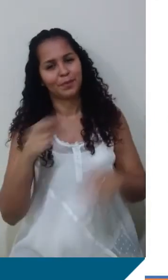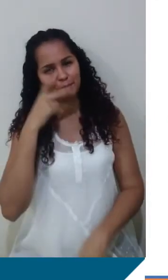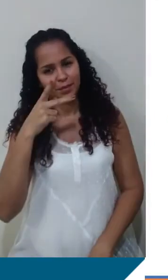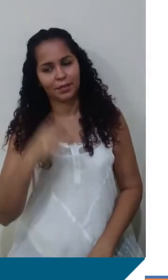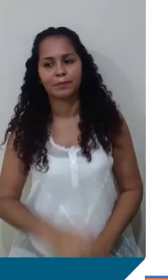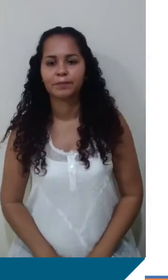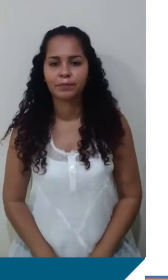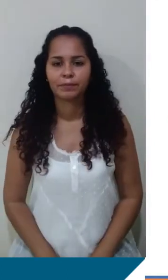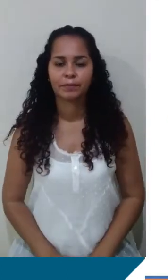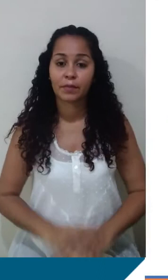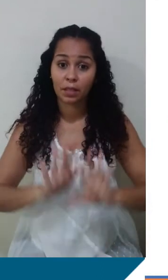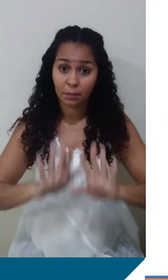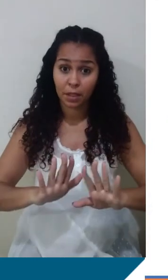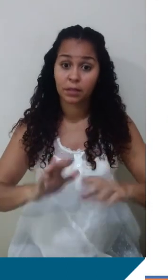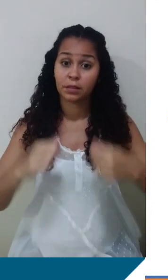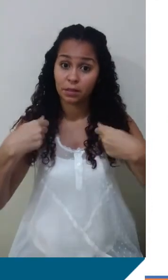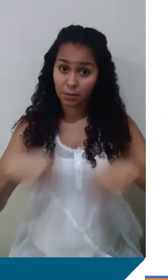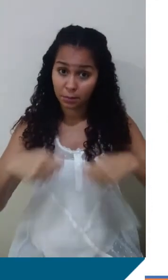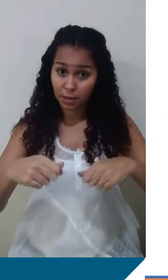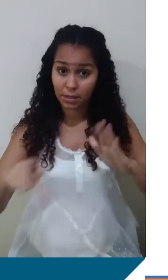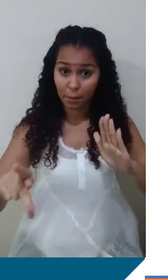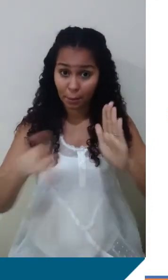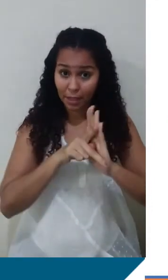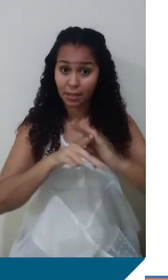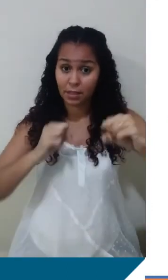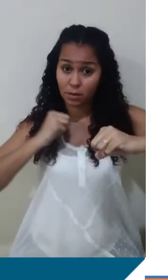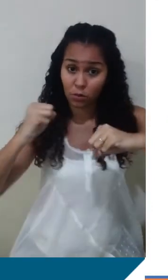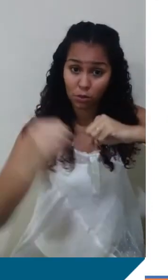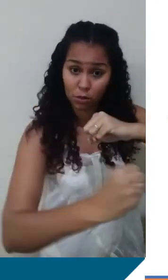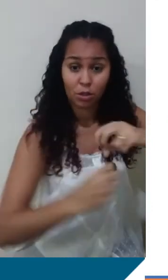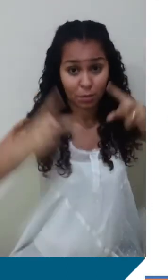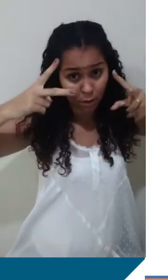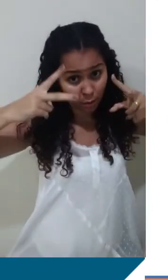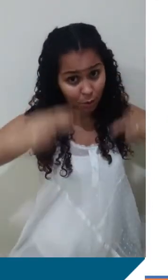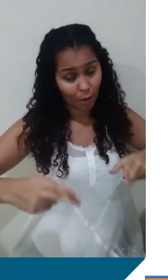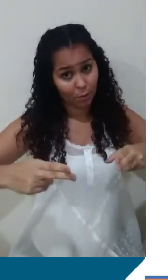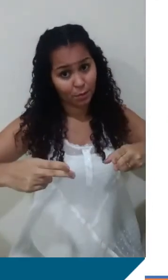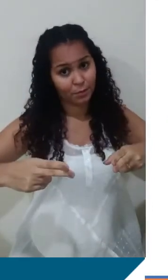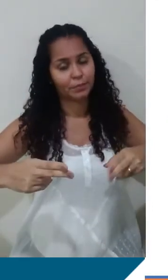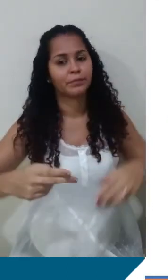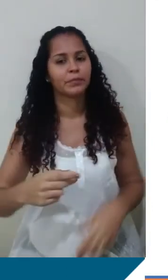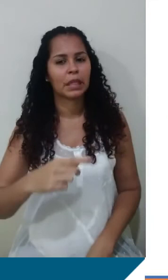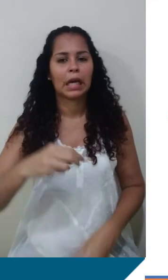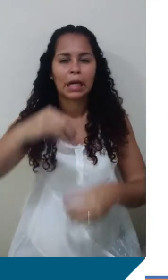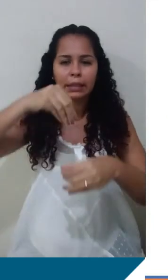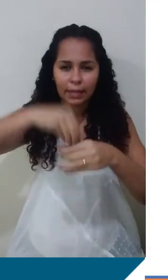Desde que eles pertençam ao mesmo sistema. Então, tem um outro sistema dentro da nossa galáxia que está orbitando uma outra